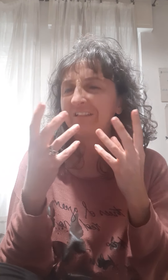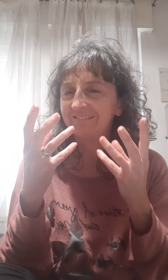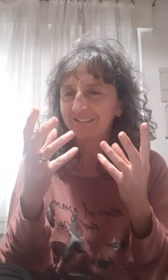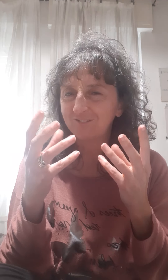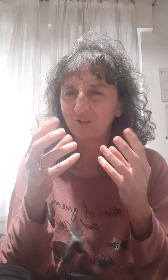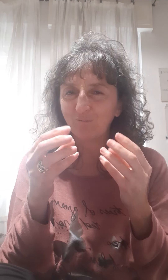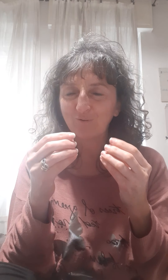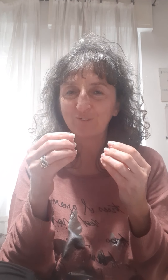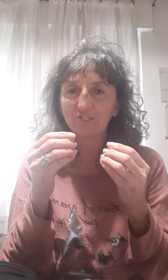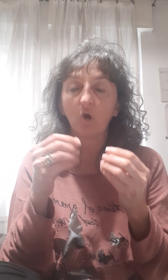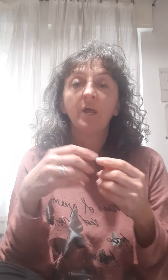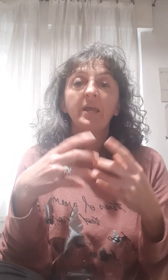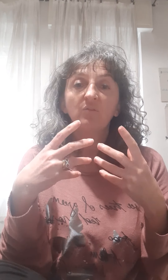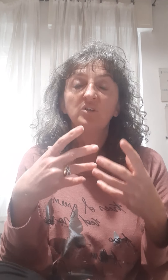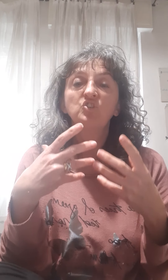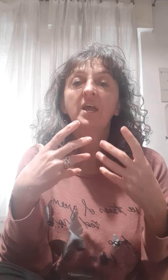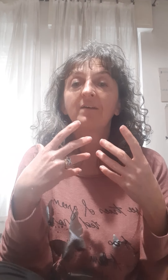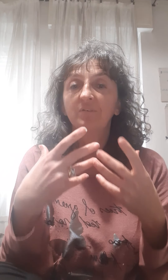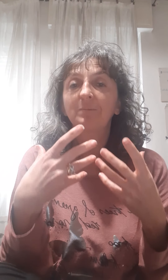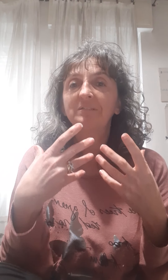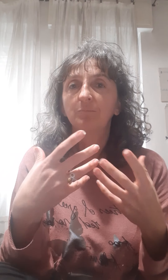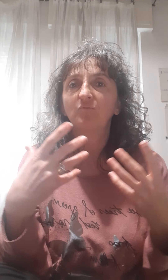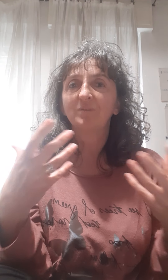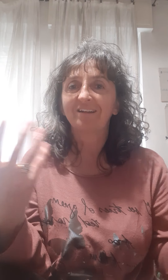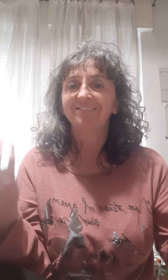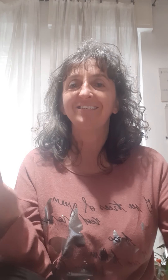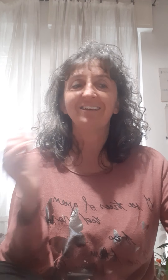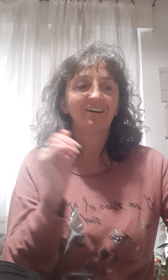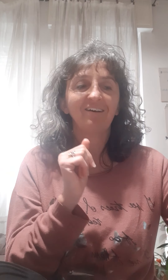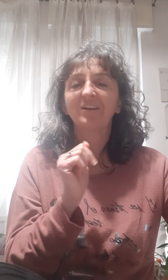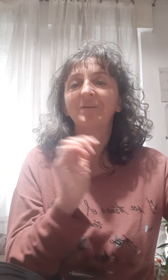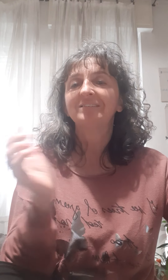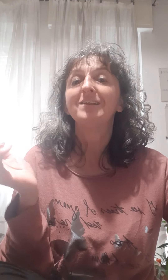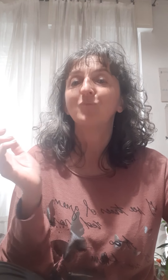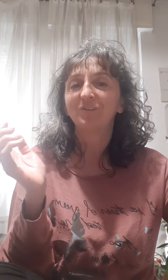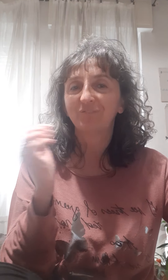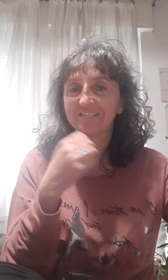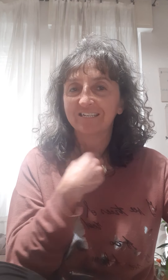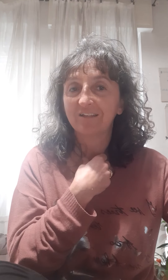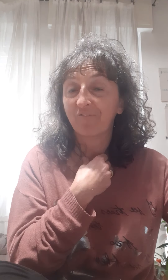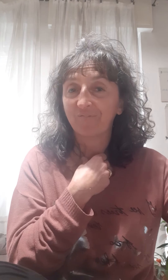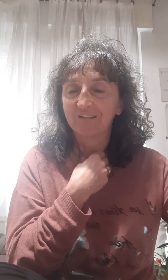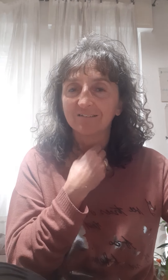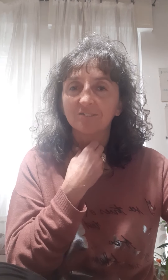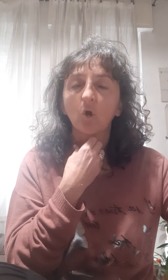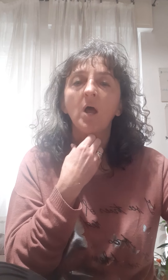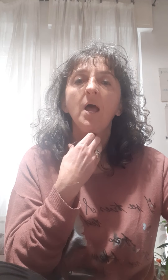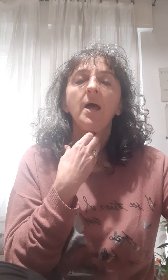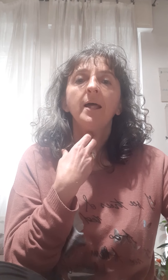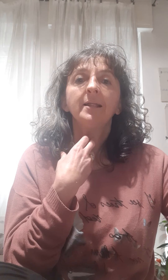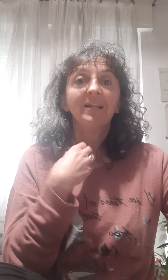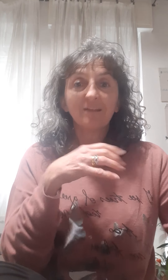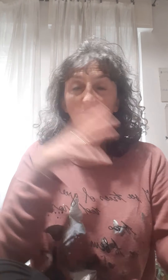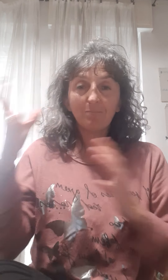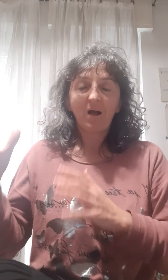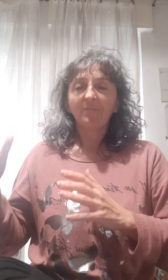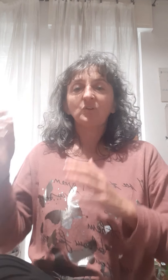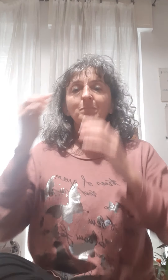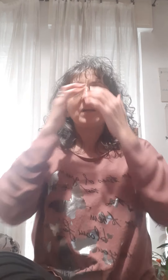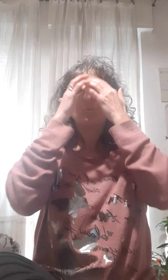finta, diciamo così, invece veramente profumerà di veramente limoni freschi ed è fantastico. Andiamo nel bagno, nel bagno